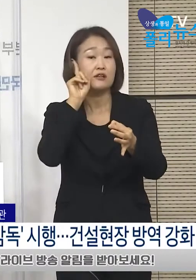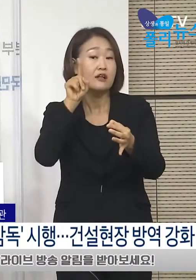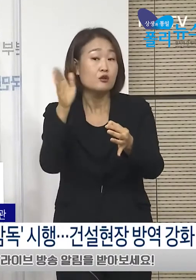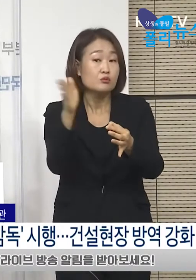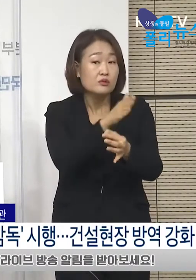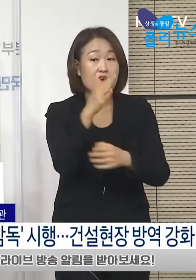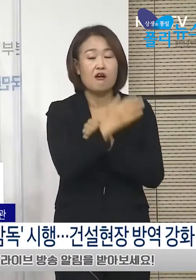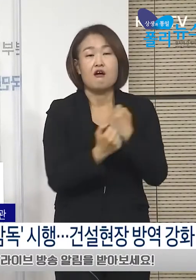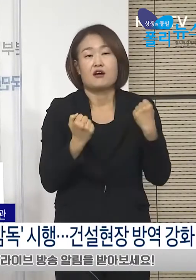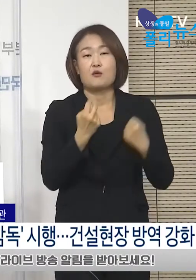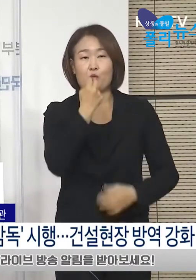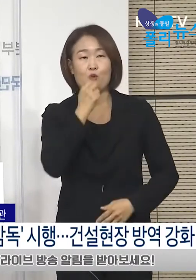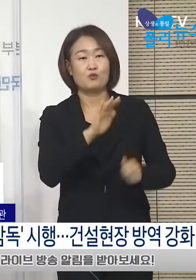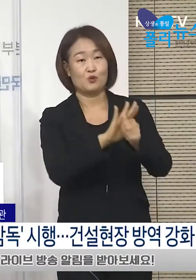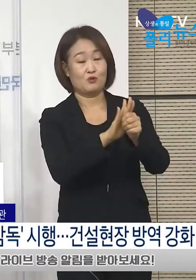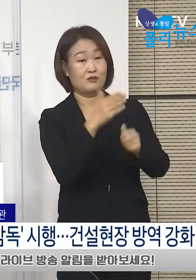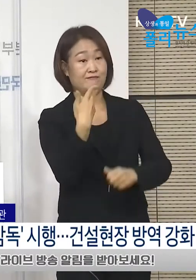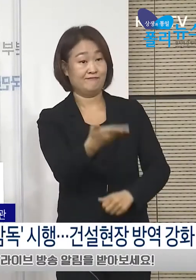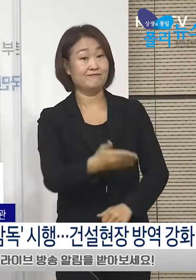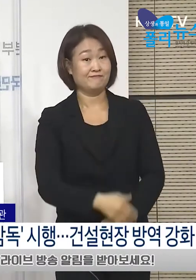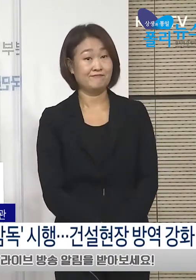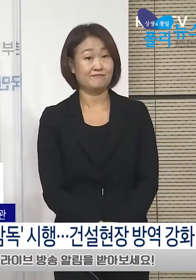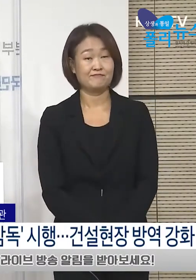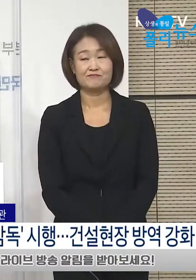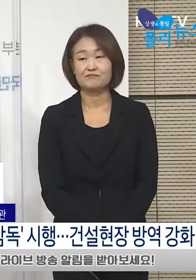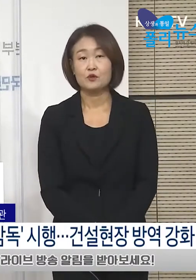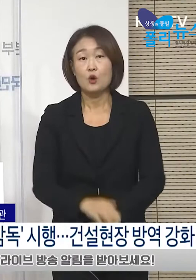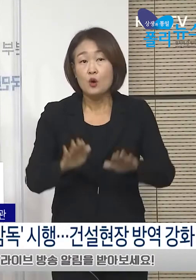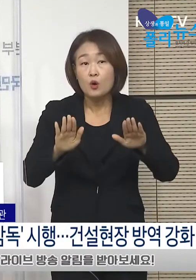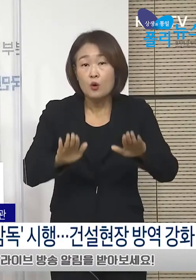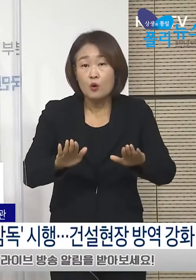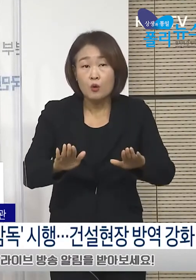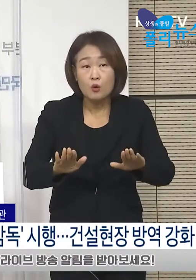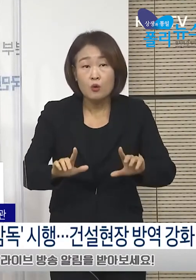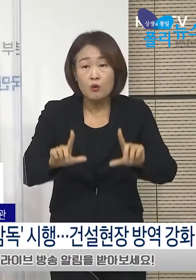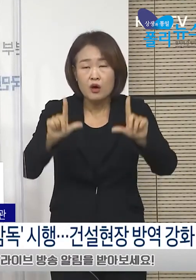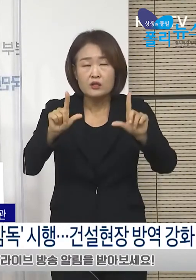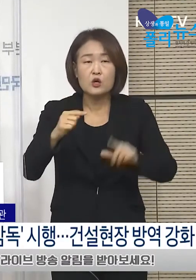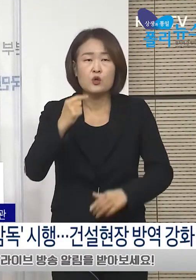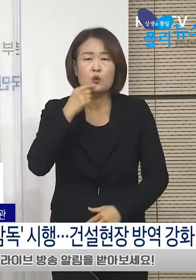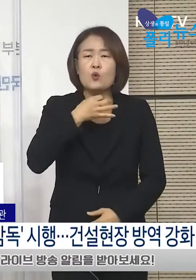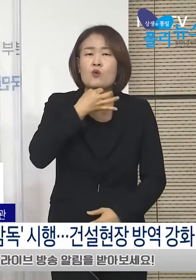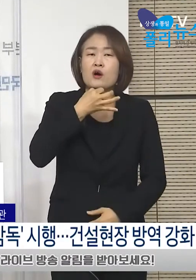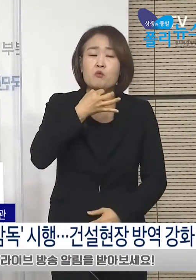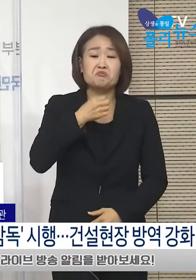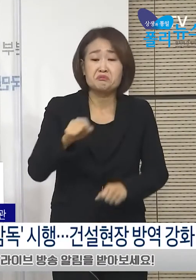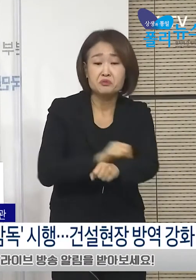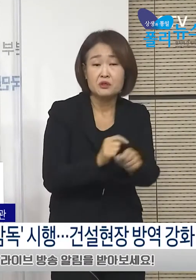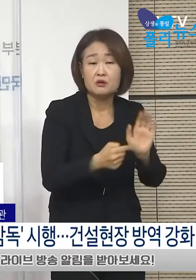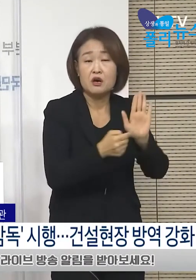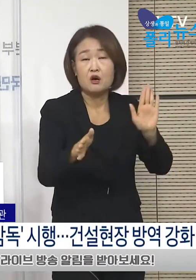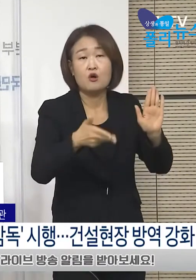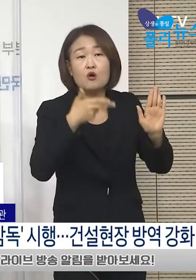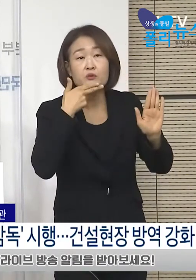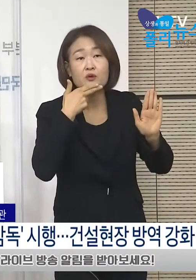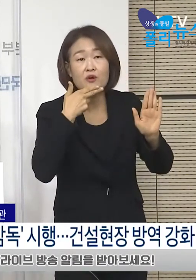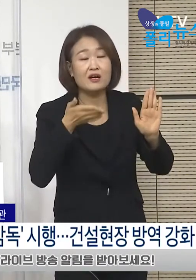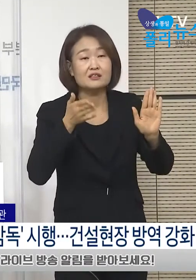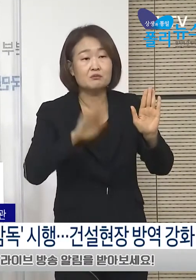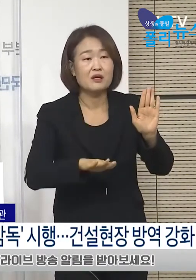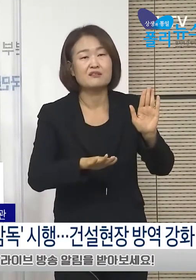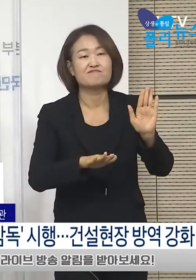특히 올해는 겨절독감주의보가 발표되지 않더라도 우선 적용을